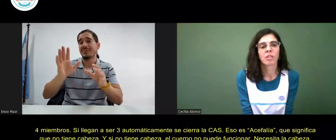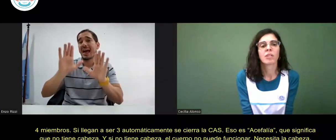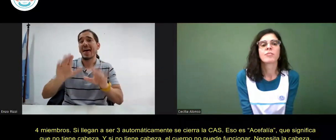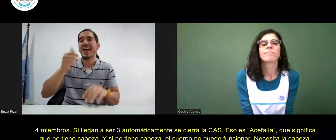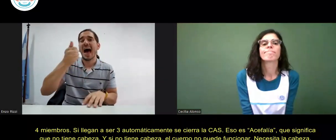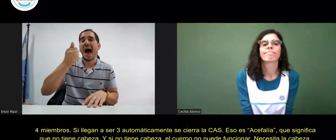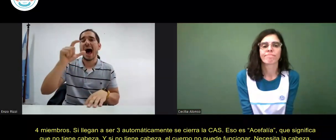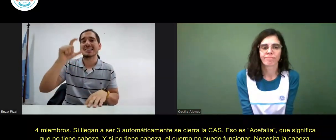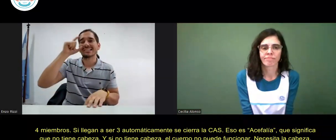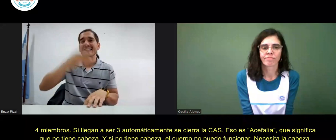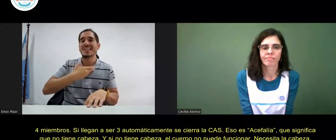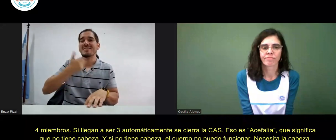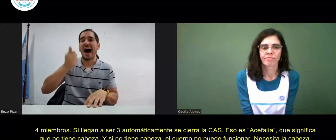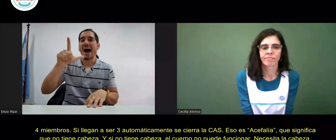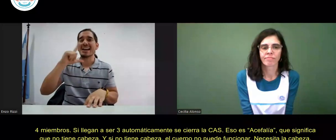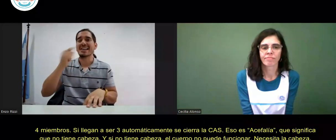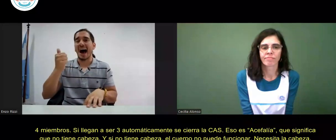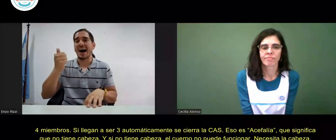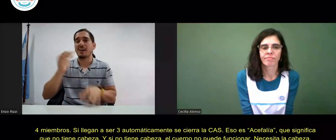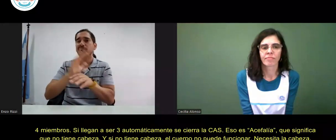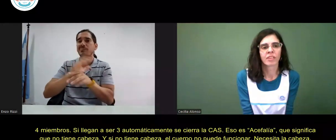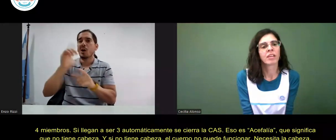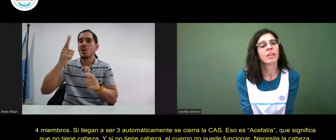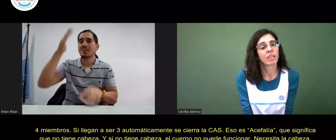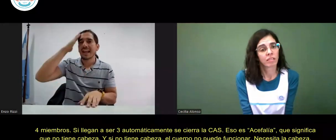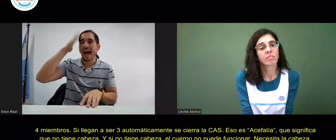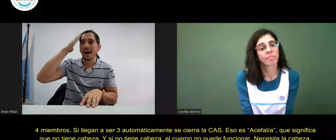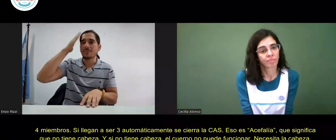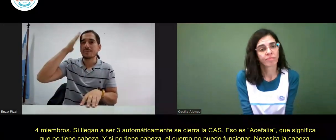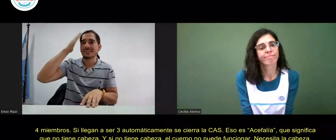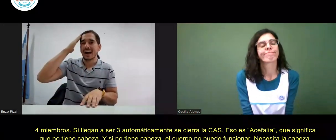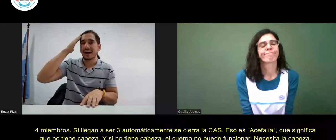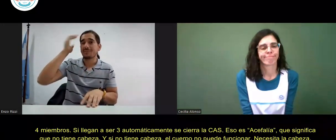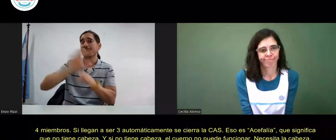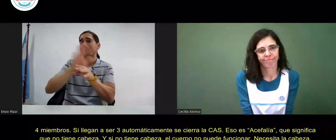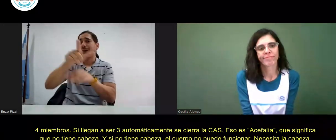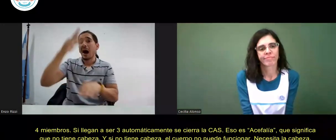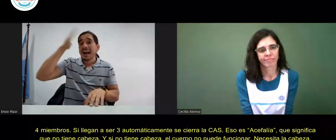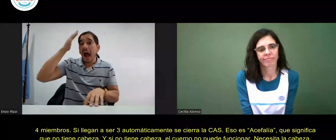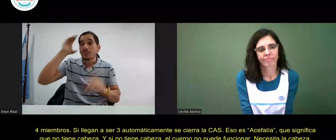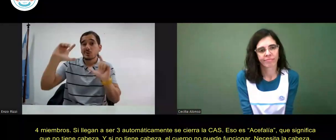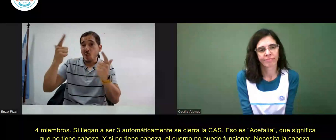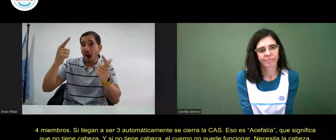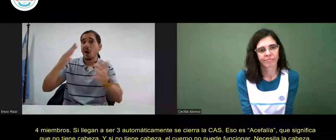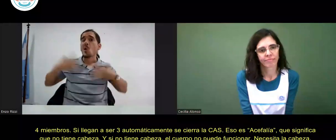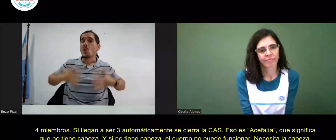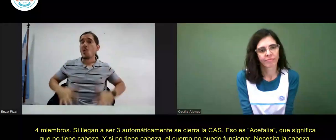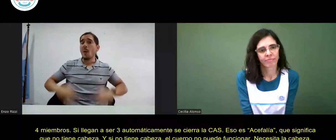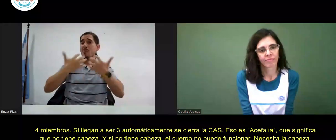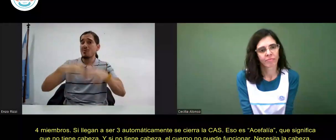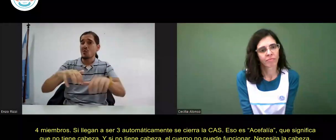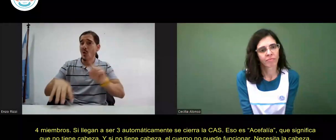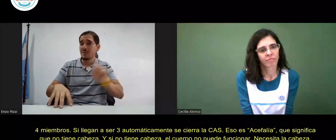automáticamente se cierra la CAS. Eso es acefalía, que significa que no tiene cabeza.